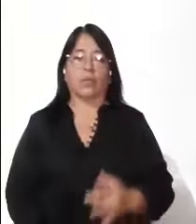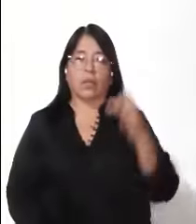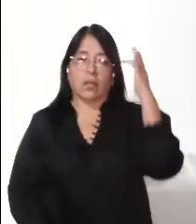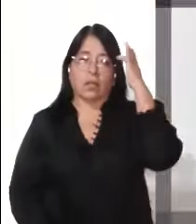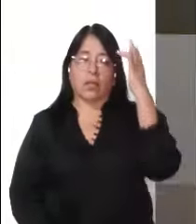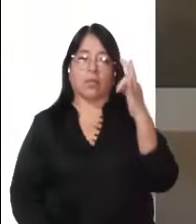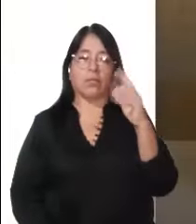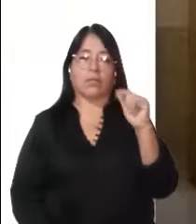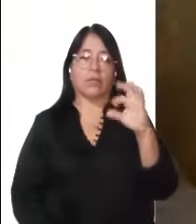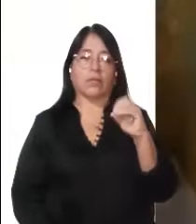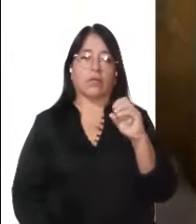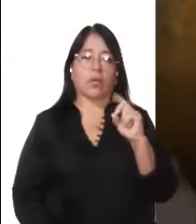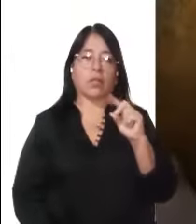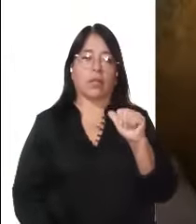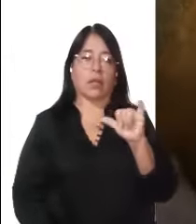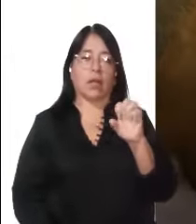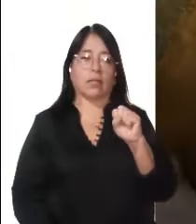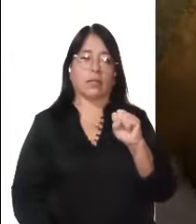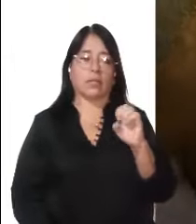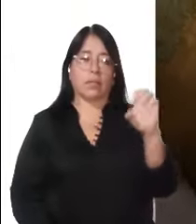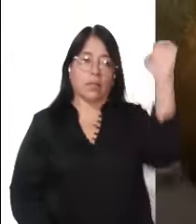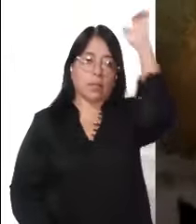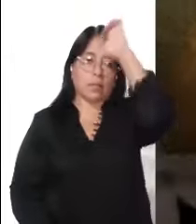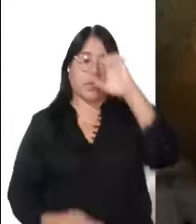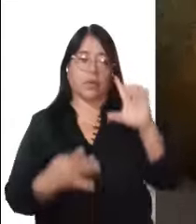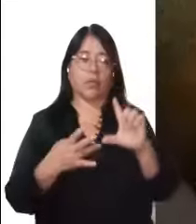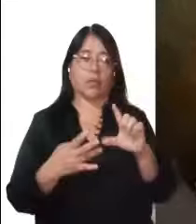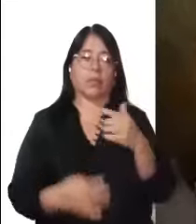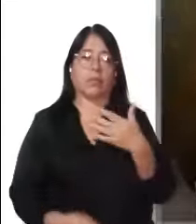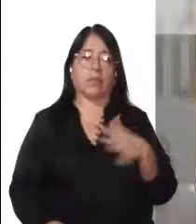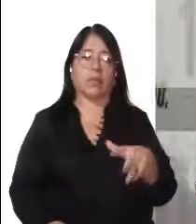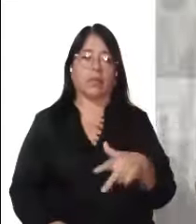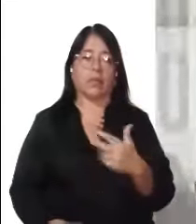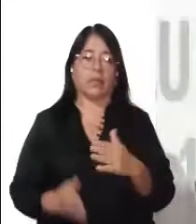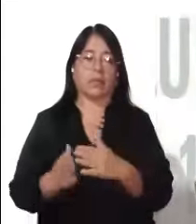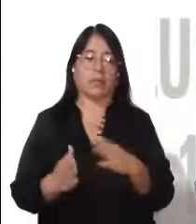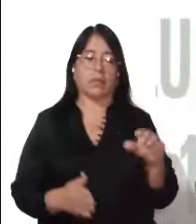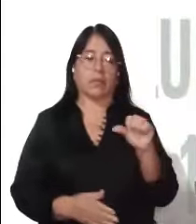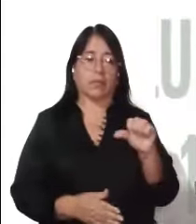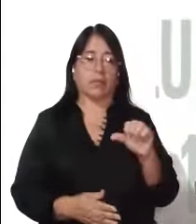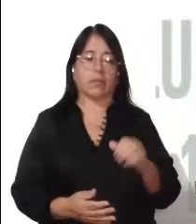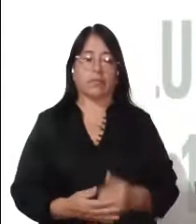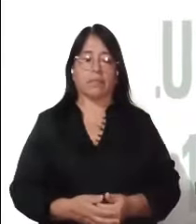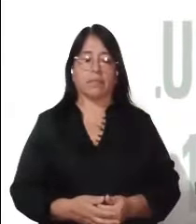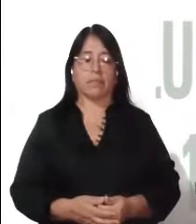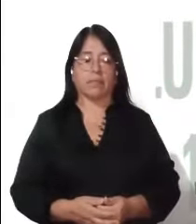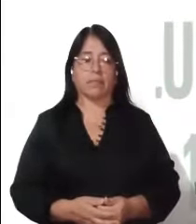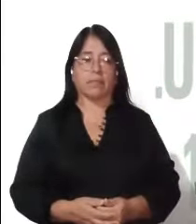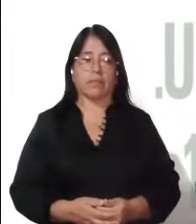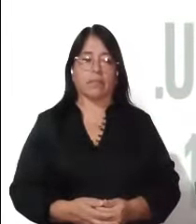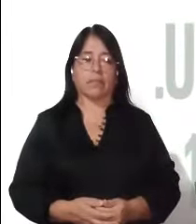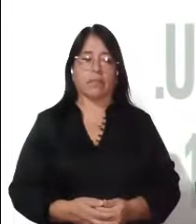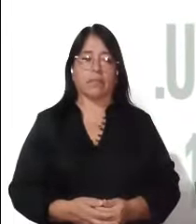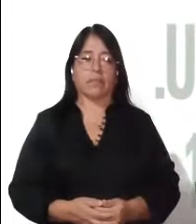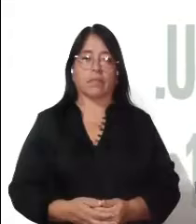octubre, San Francisco de Asís. Evangelio según San Lucas, capítulo 10, versículos